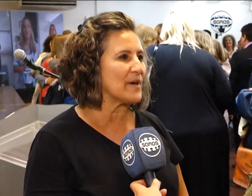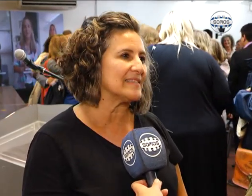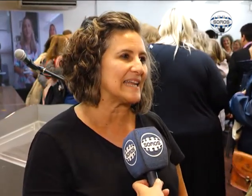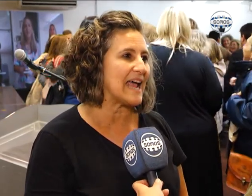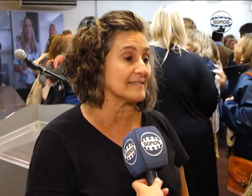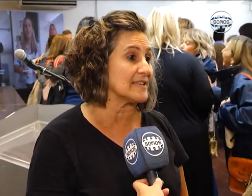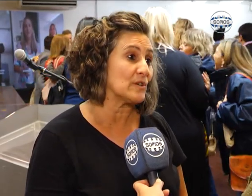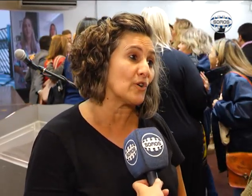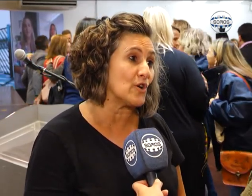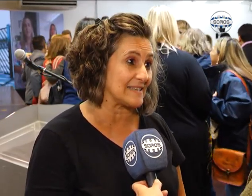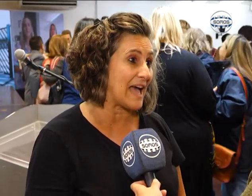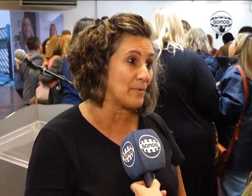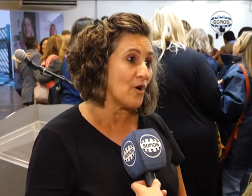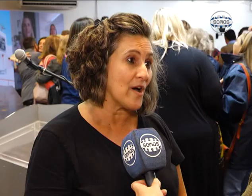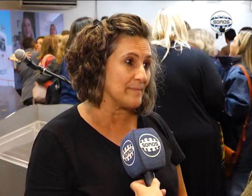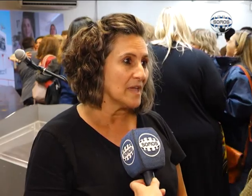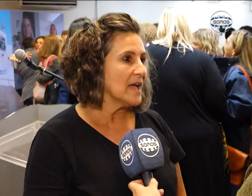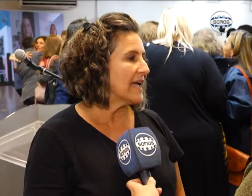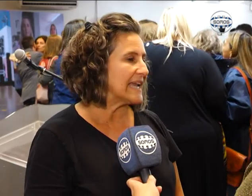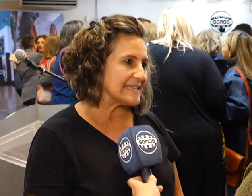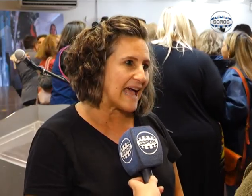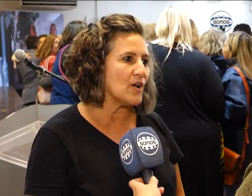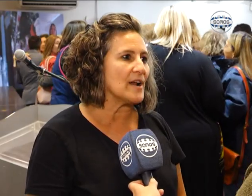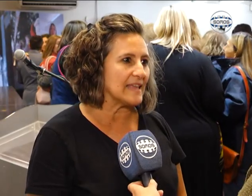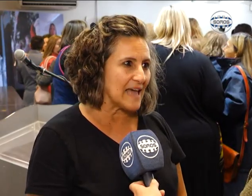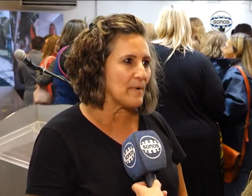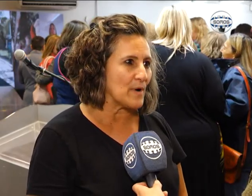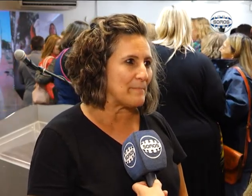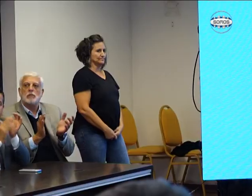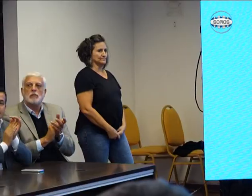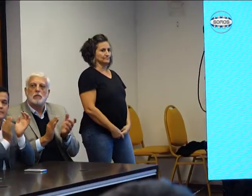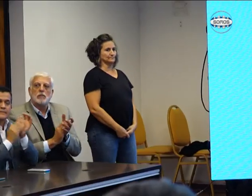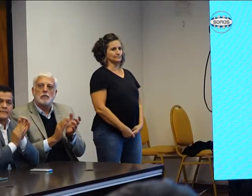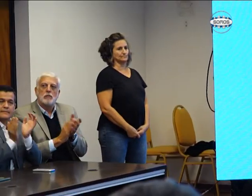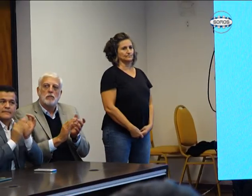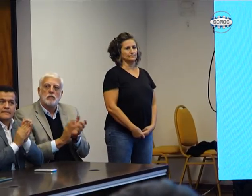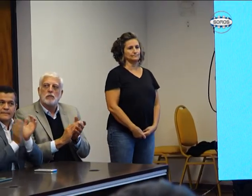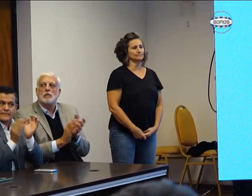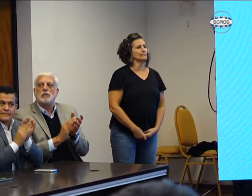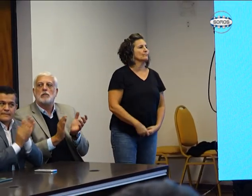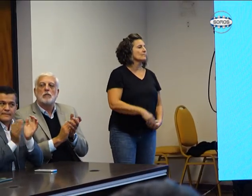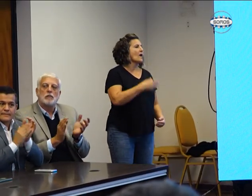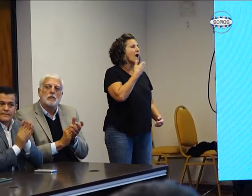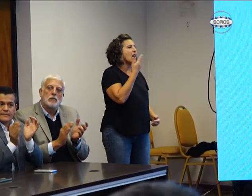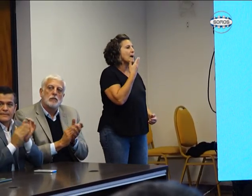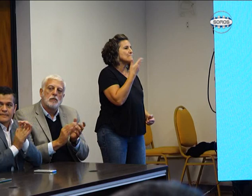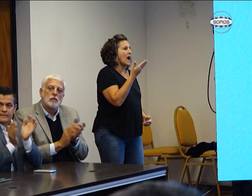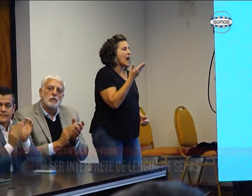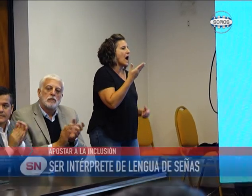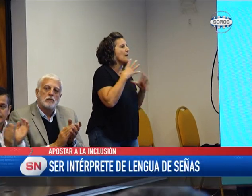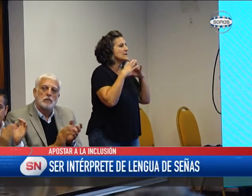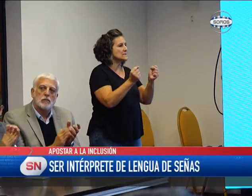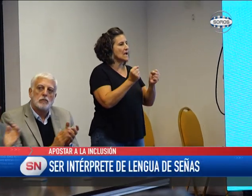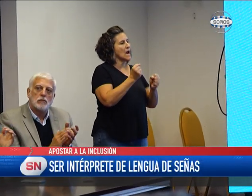auditiva puedan tener acceso a todo lo que se habló hoy. En el salón estaba una persona de discapacidad auditiva, entonces para él es